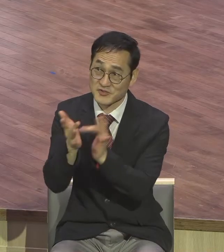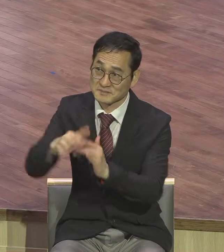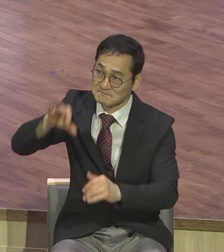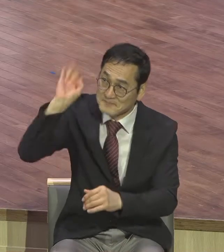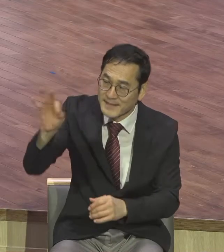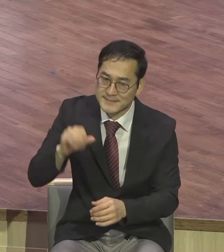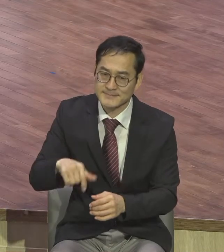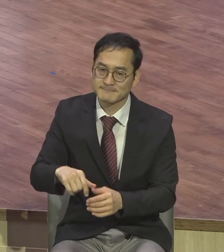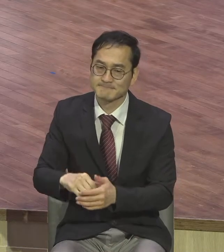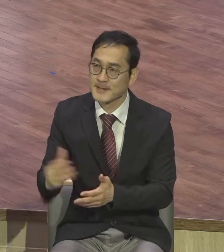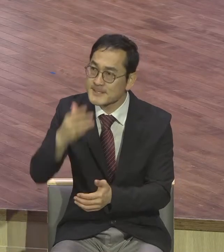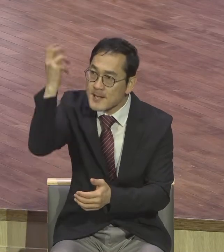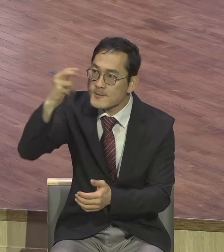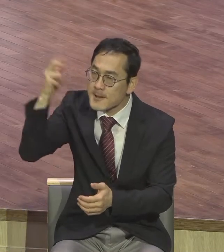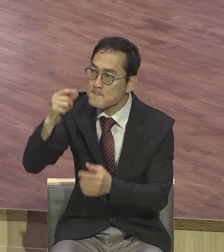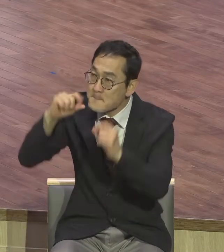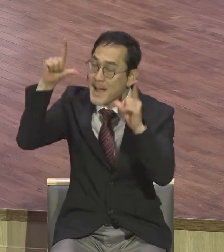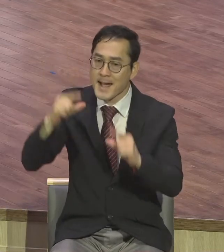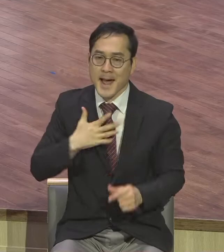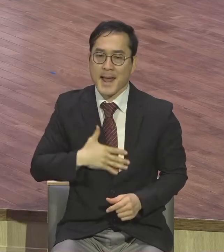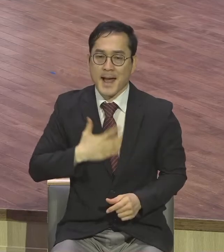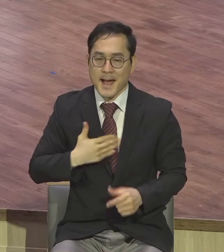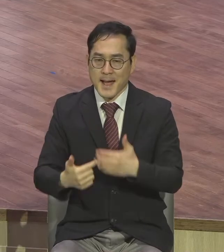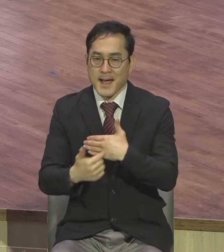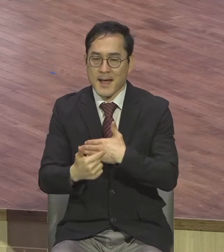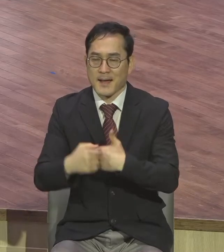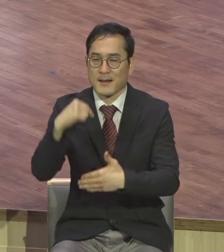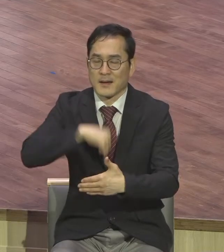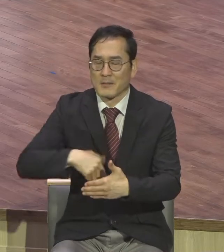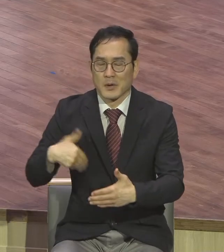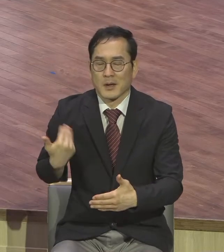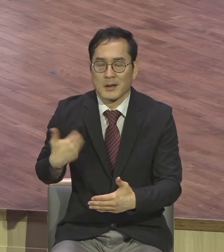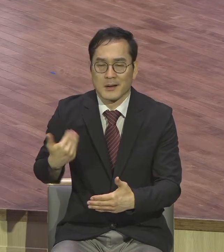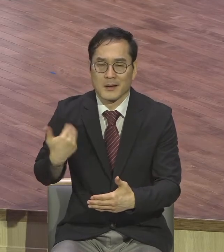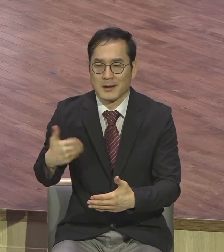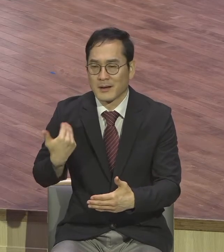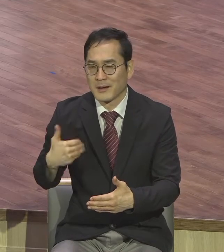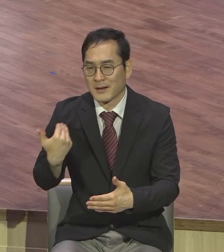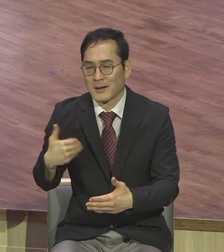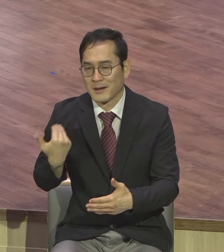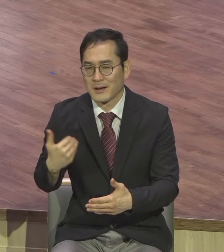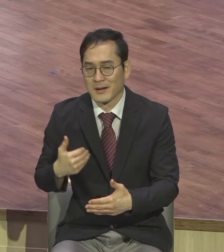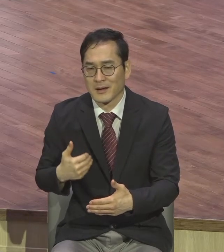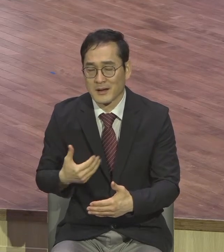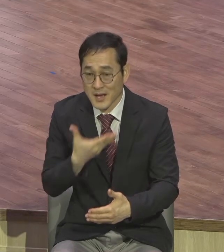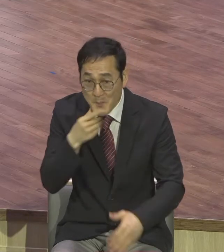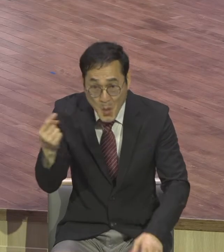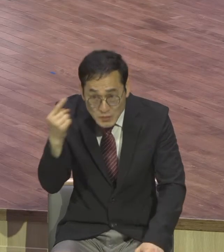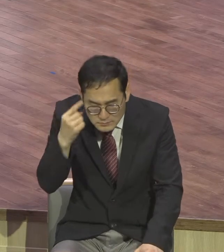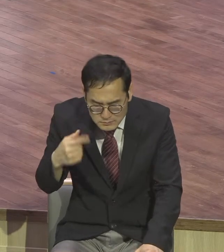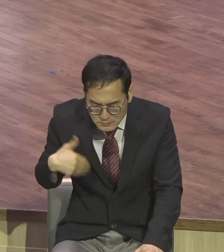지금 현장에는요. 이렇게 보금의 맛을 알지 못하고 종어생을 하는